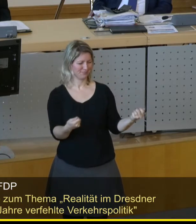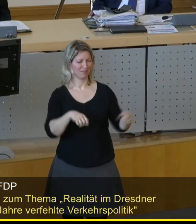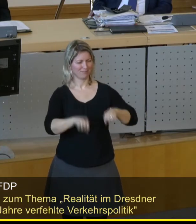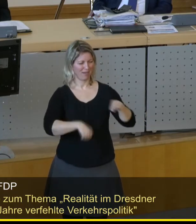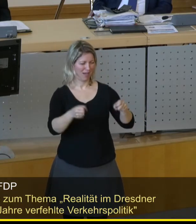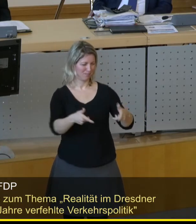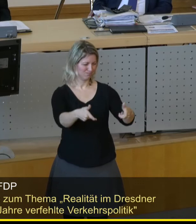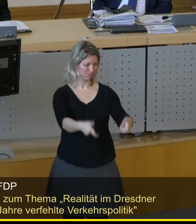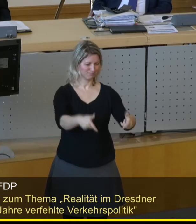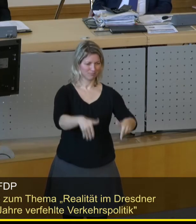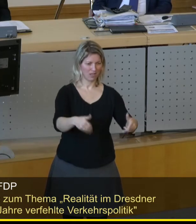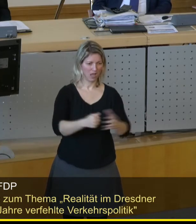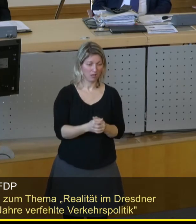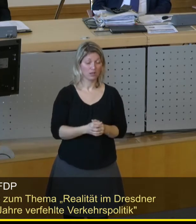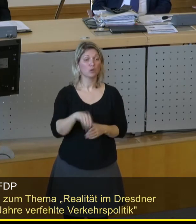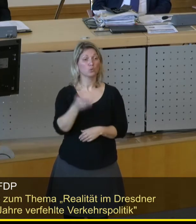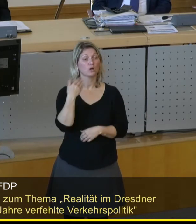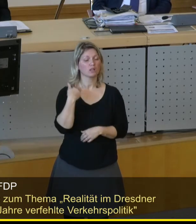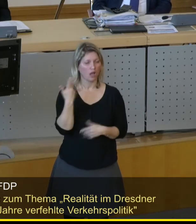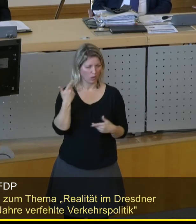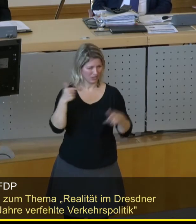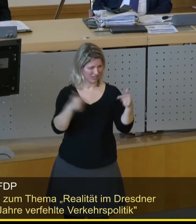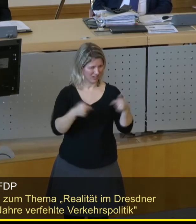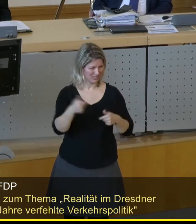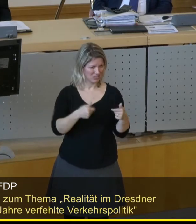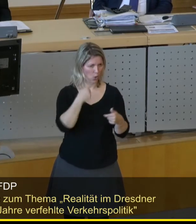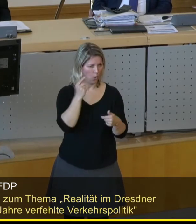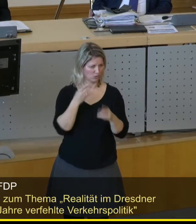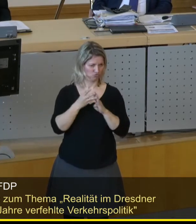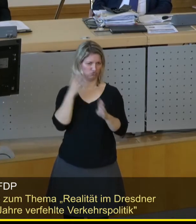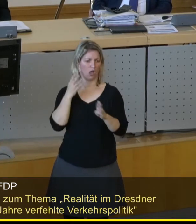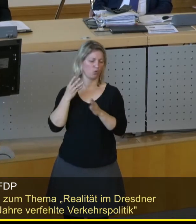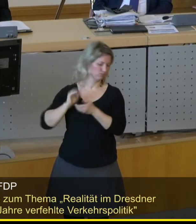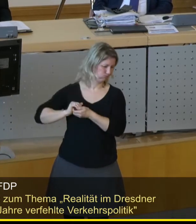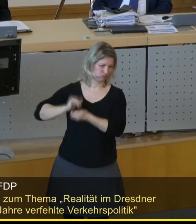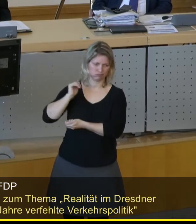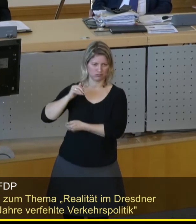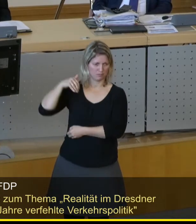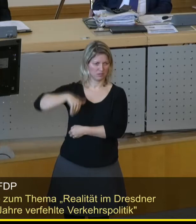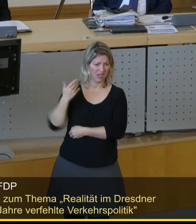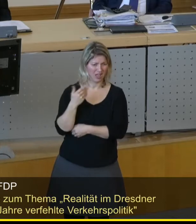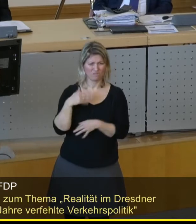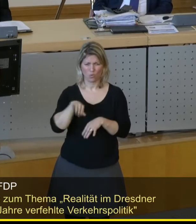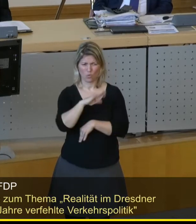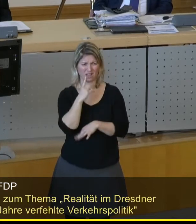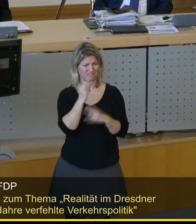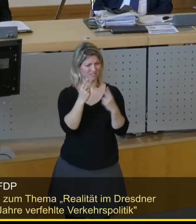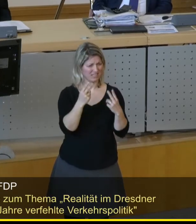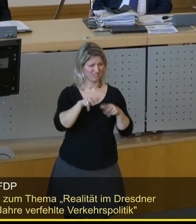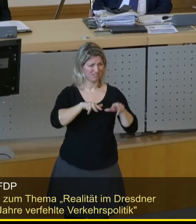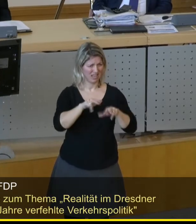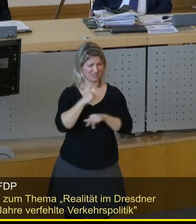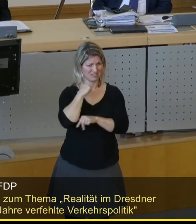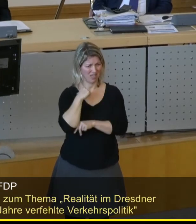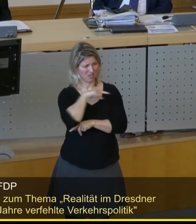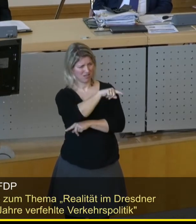ein ganz gewaltiger Investitionsstau bei den wichtigsten Verkehrsträgern, die wir in